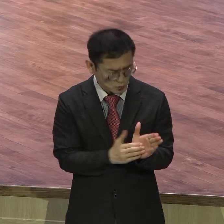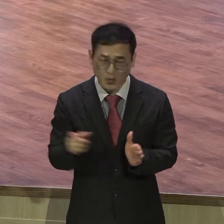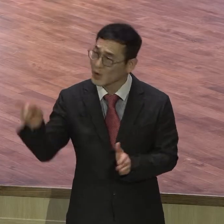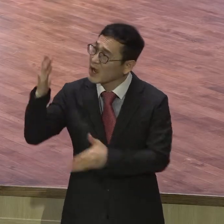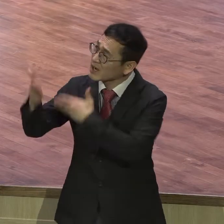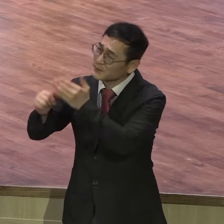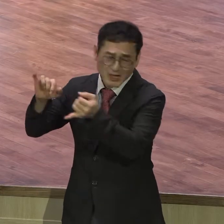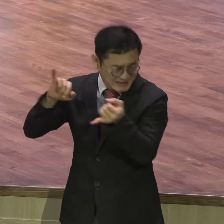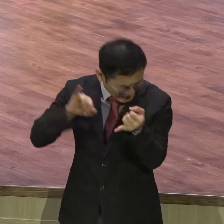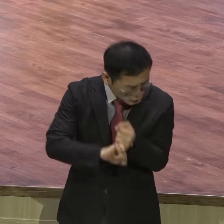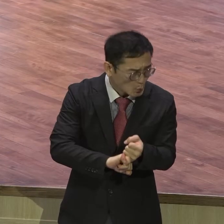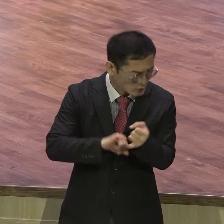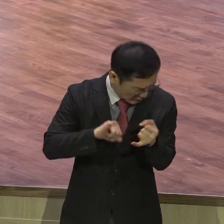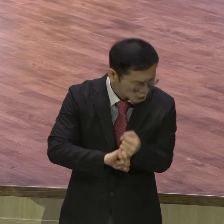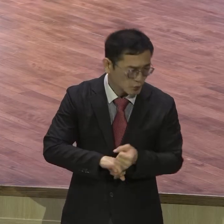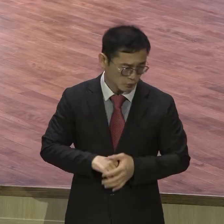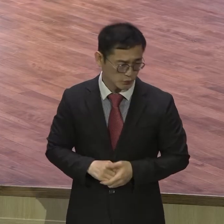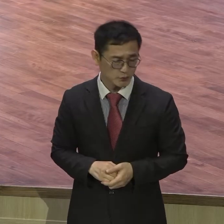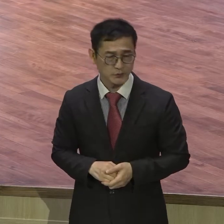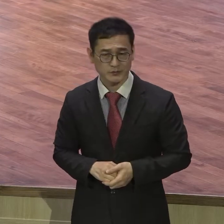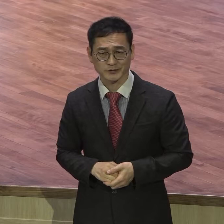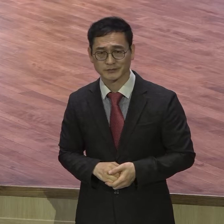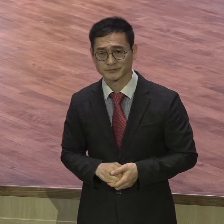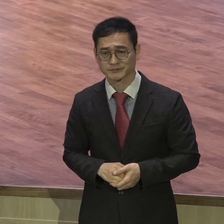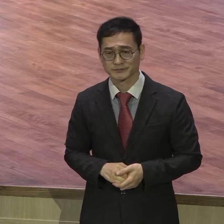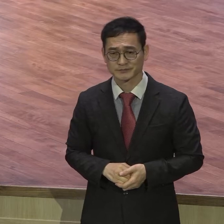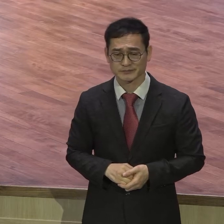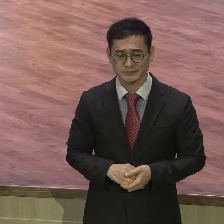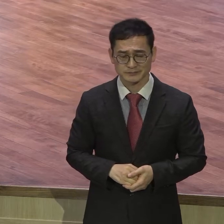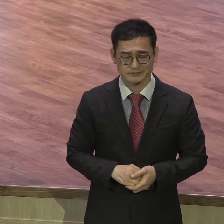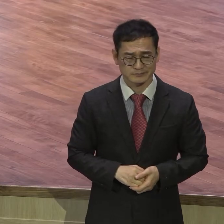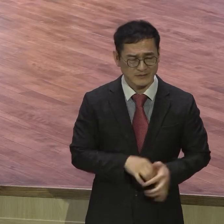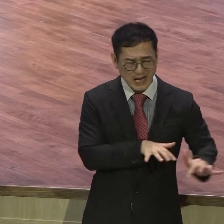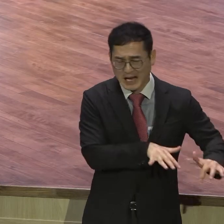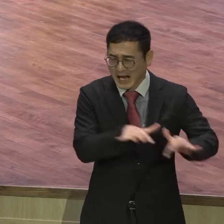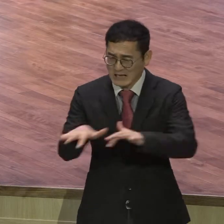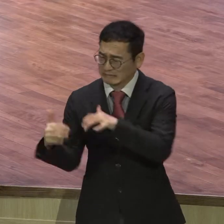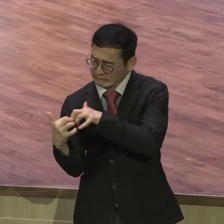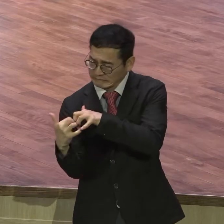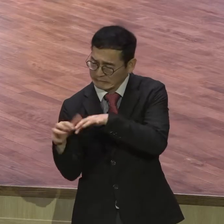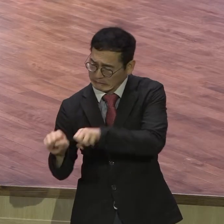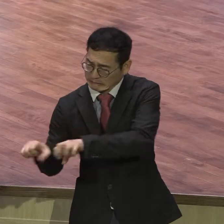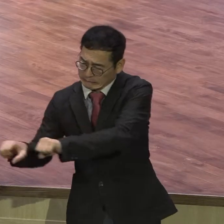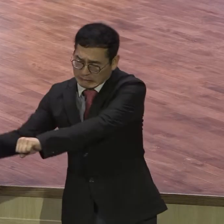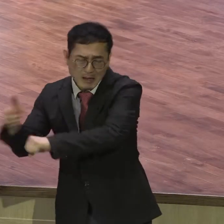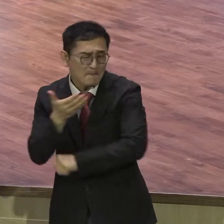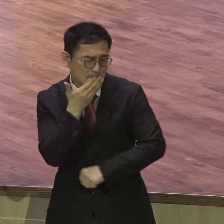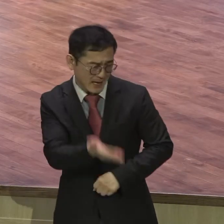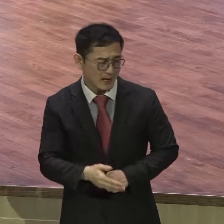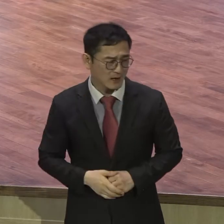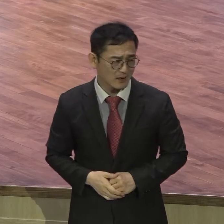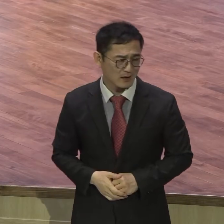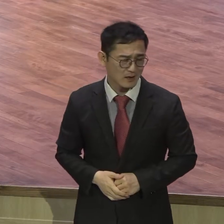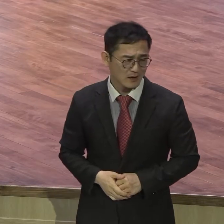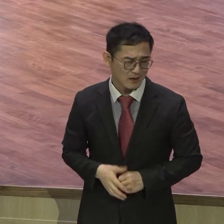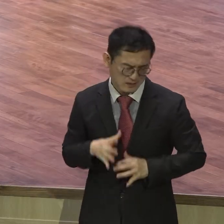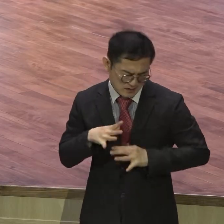때문에 올라가서 그냥 차지하면 된다. 전혀 두려워할